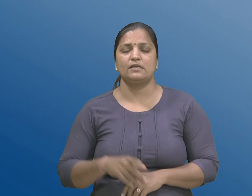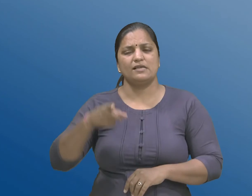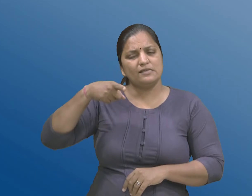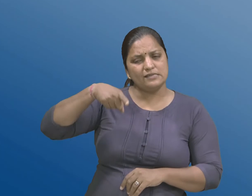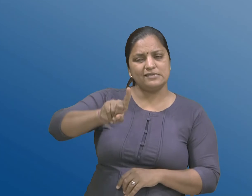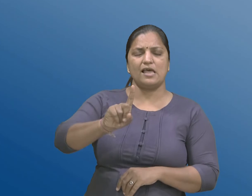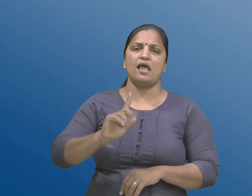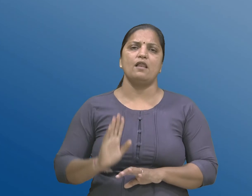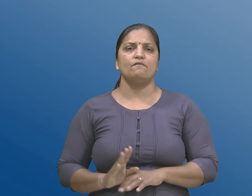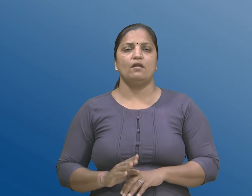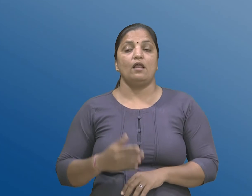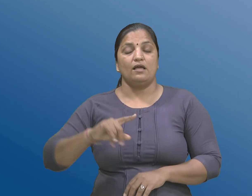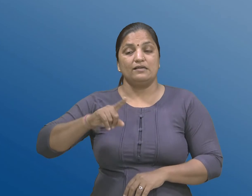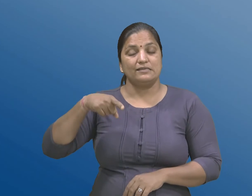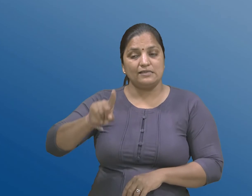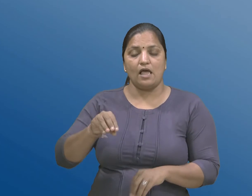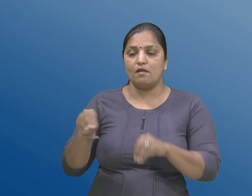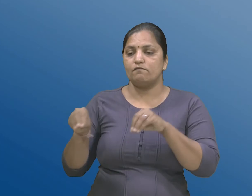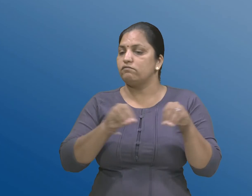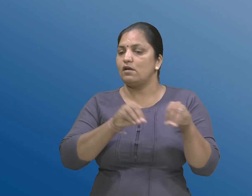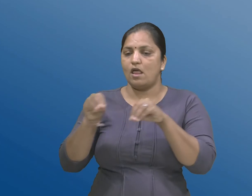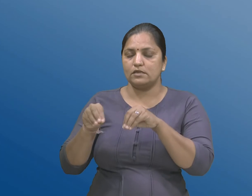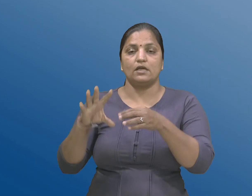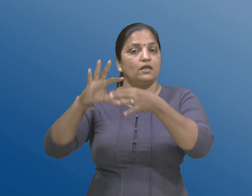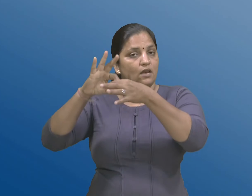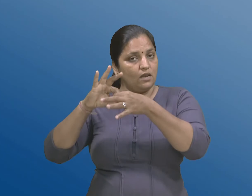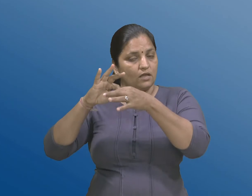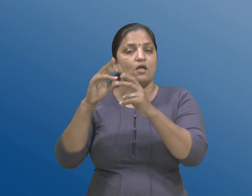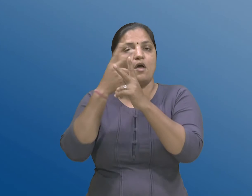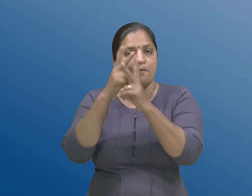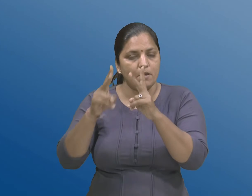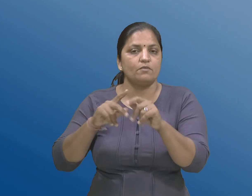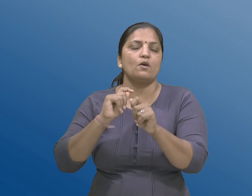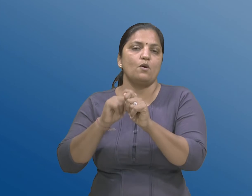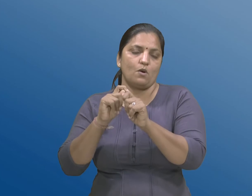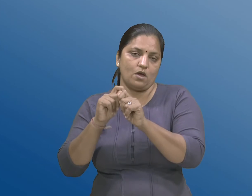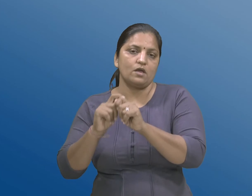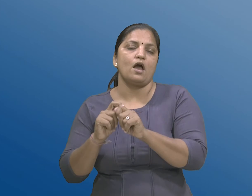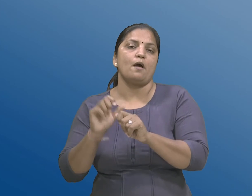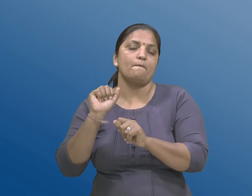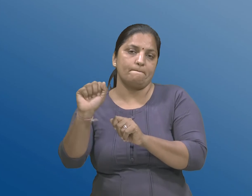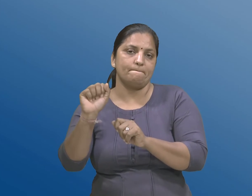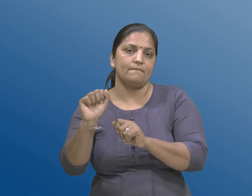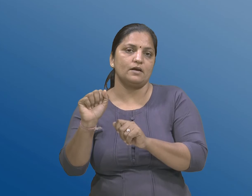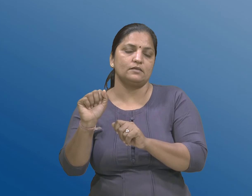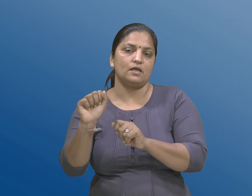जातना हलन्चलन साथे संकडायल विभिद प्रवुरूत्यों करवानी व्यक्तिनी असमर्थता,